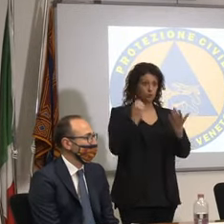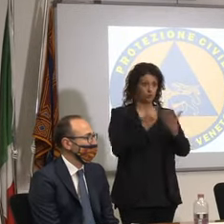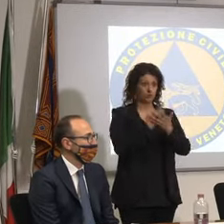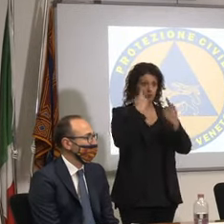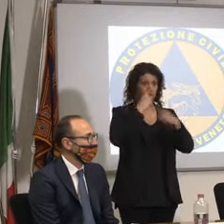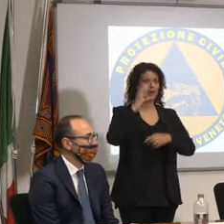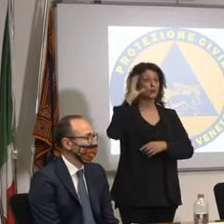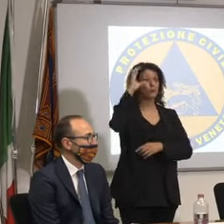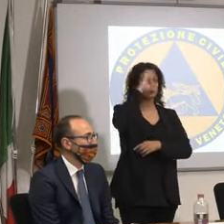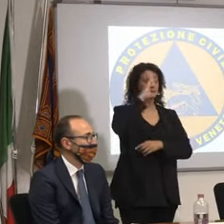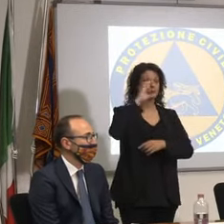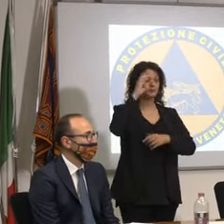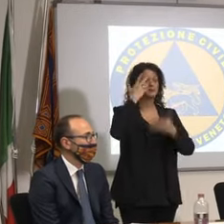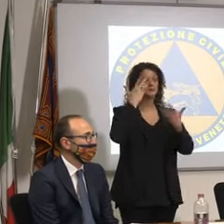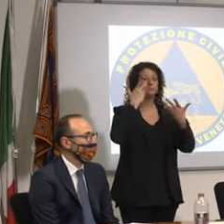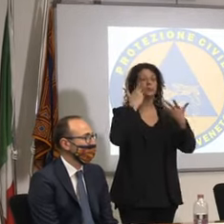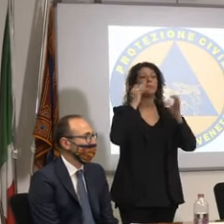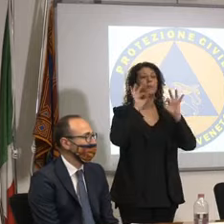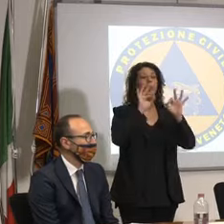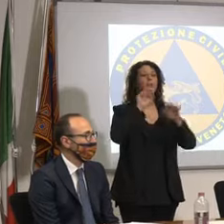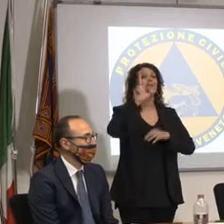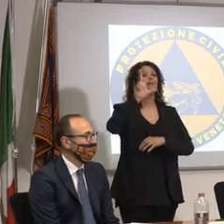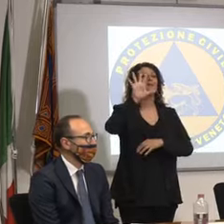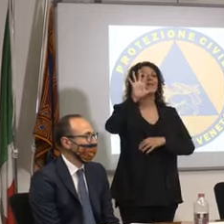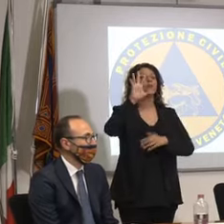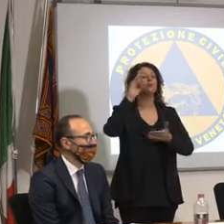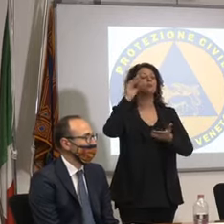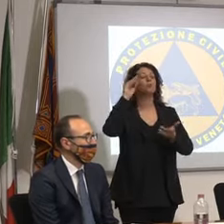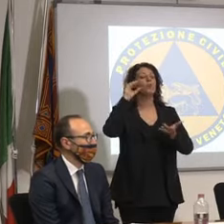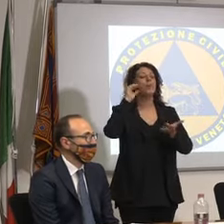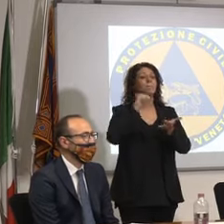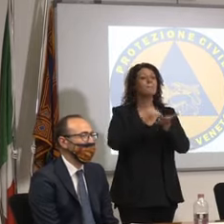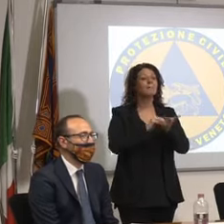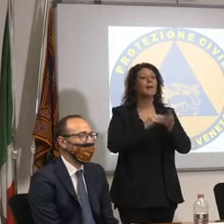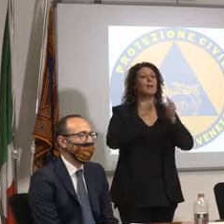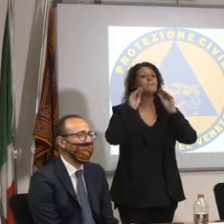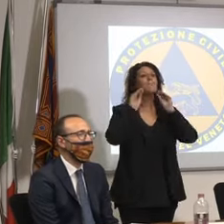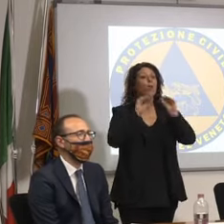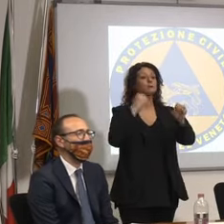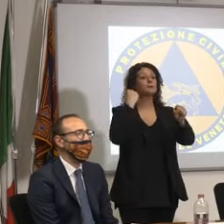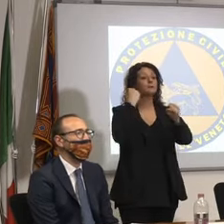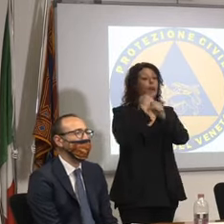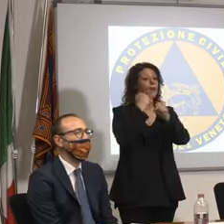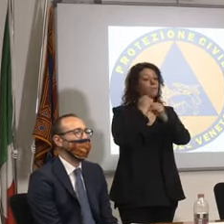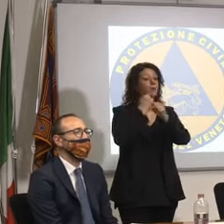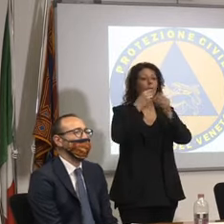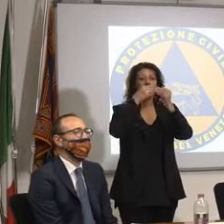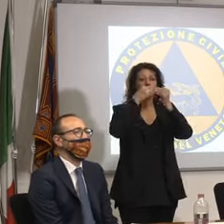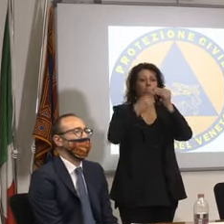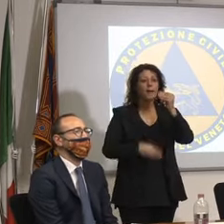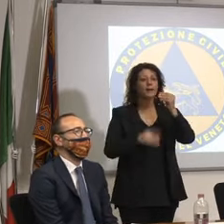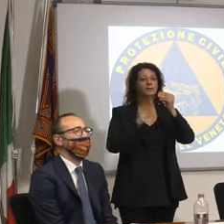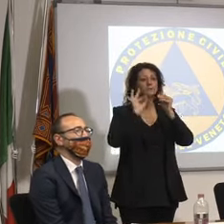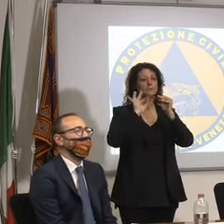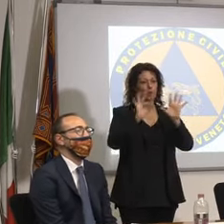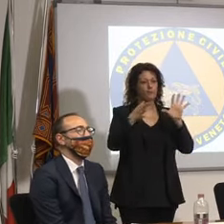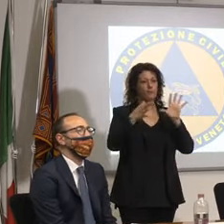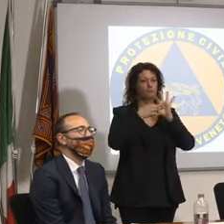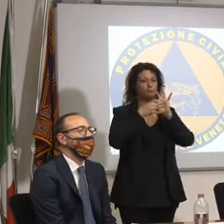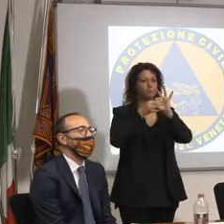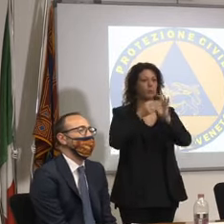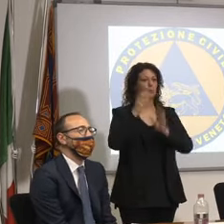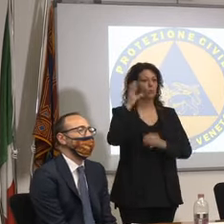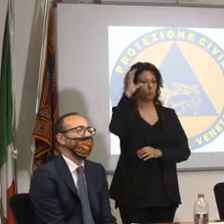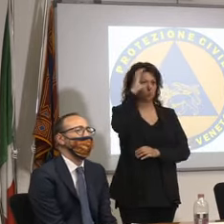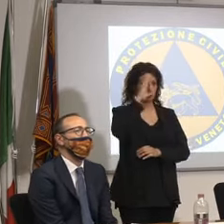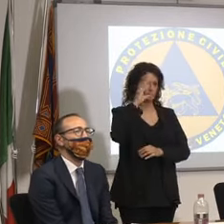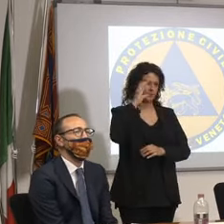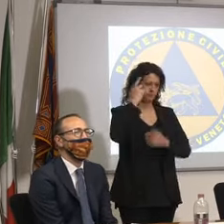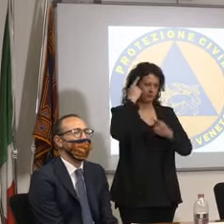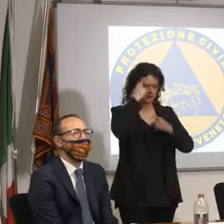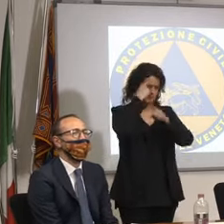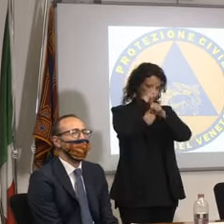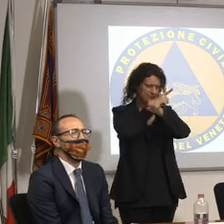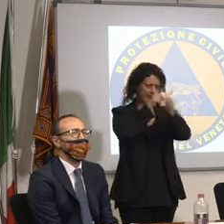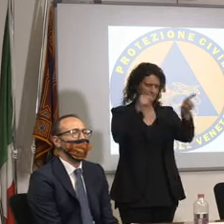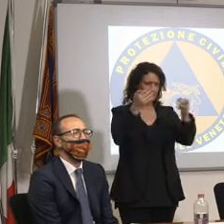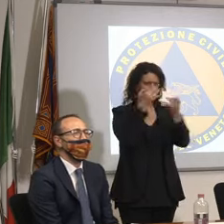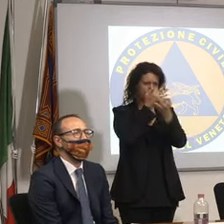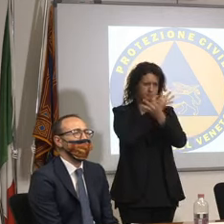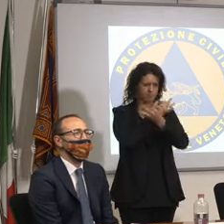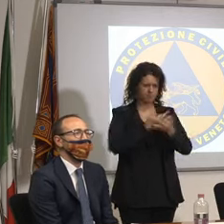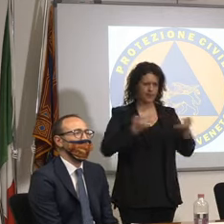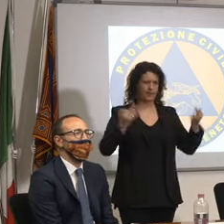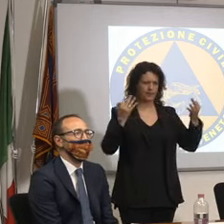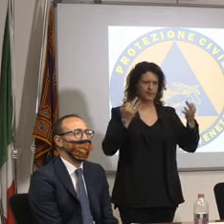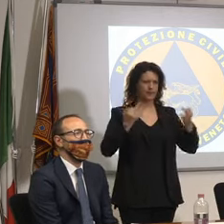lavoro 35.000 di questi posti sono del turismo vi ripeto il dato che voi ormai conoscete meglio di me